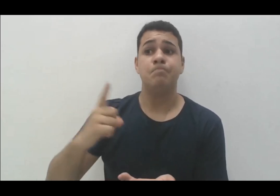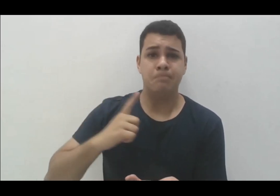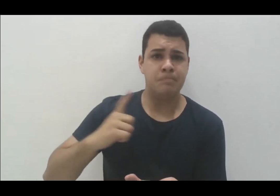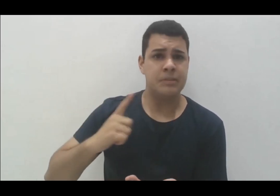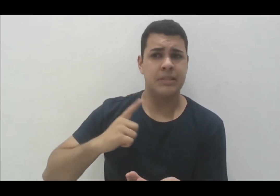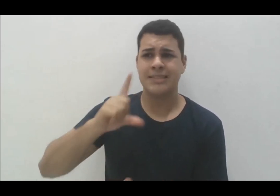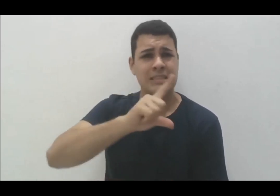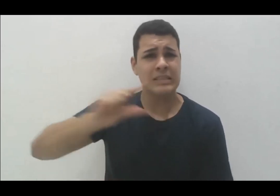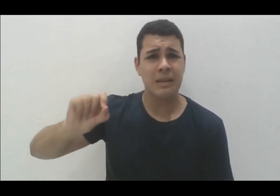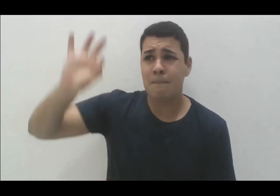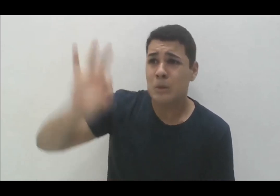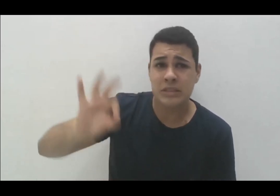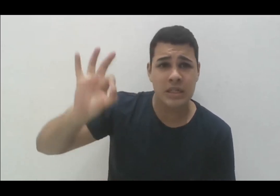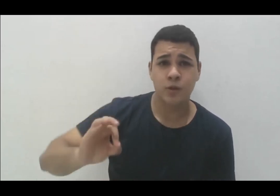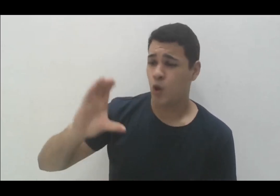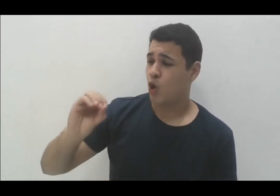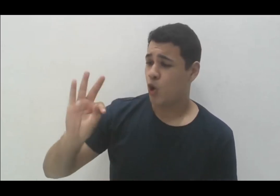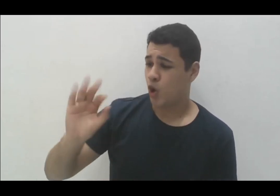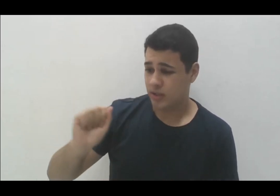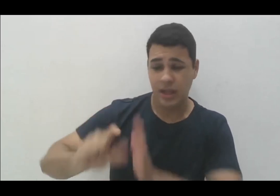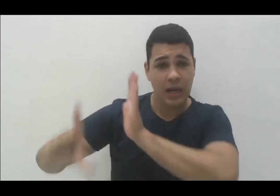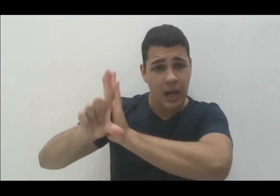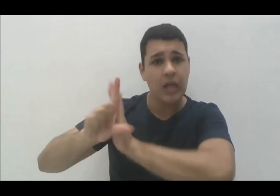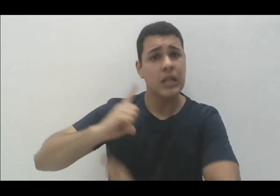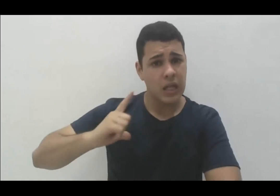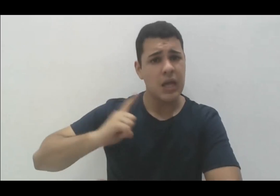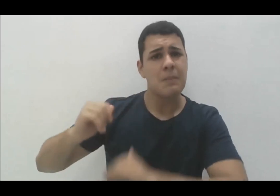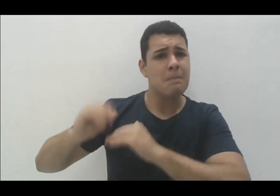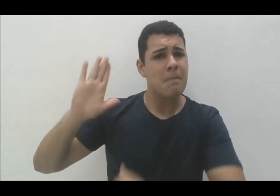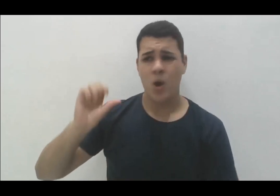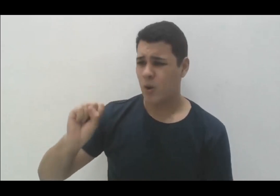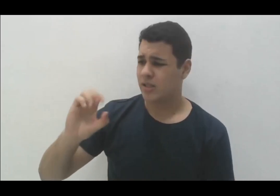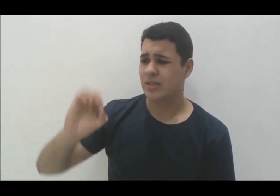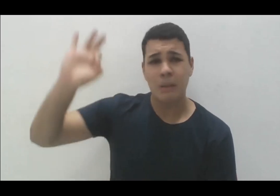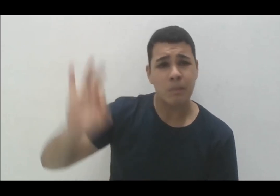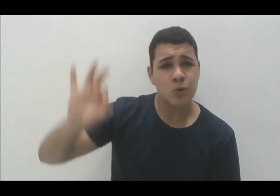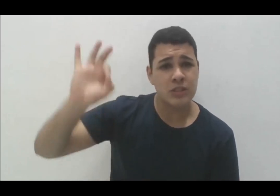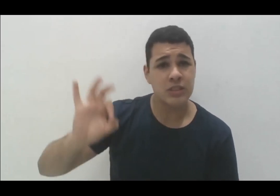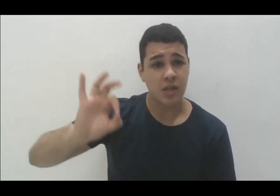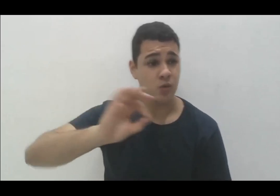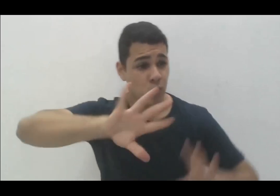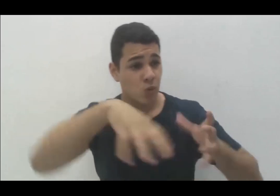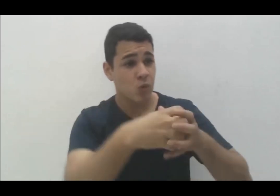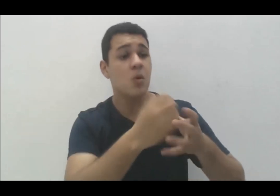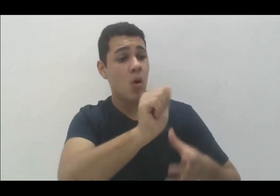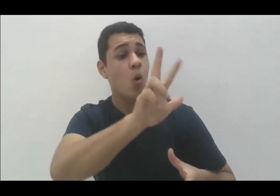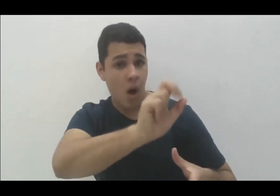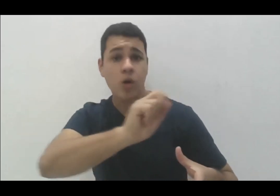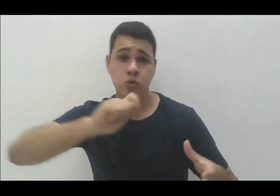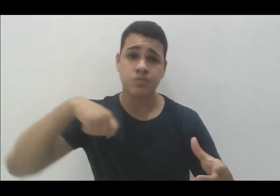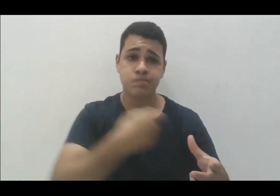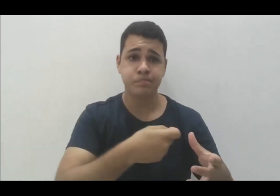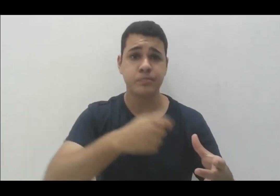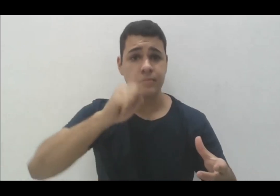% das cotas, e hoje nós temos, acho que mais de 80% dos nossos estudantes são cotistas,